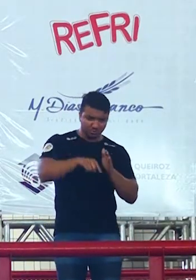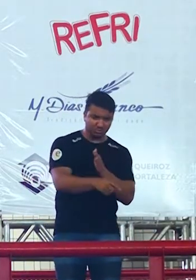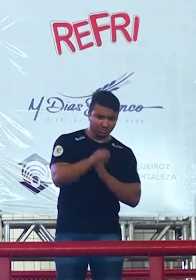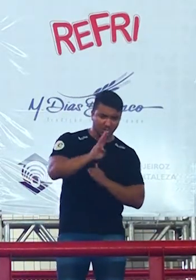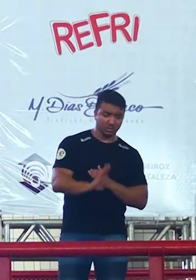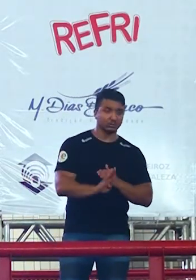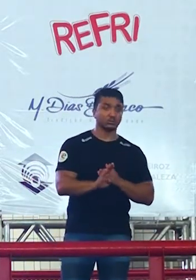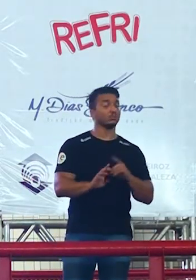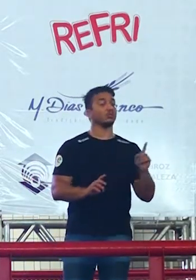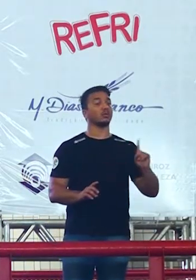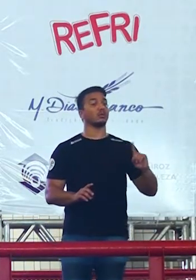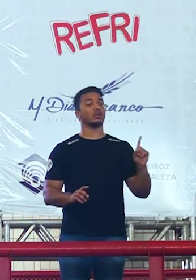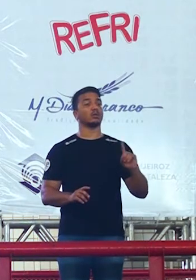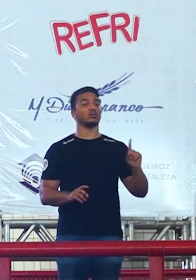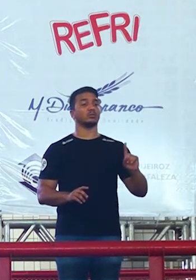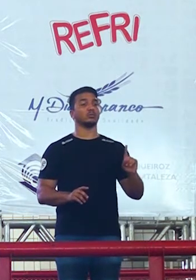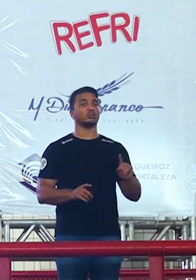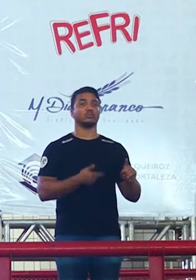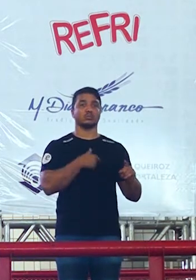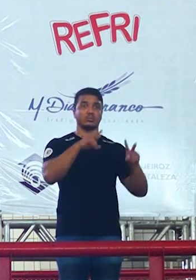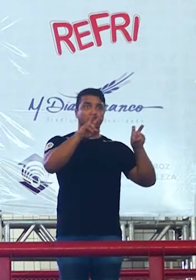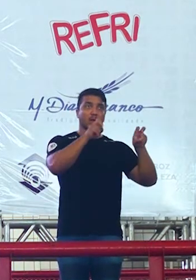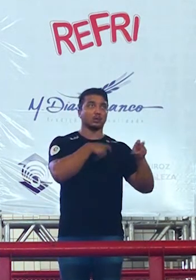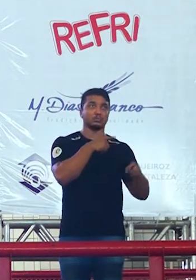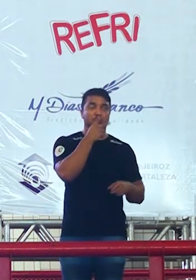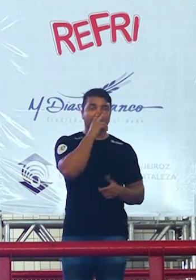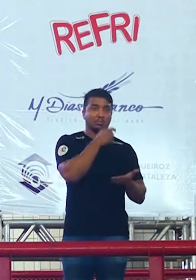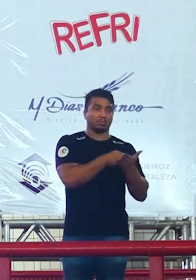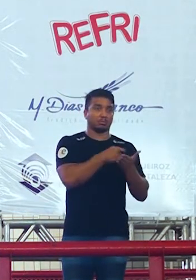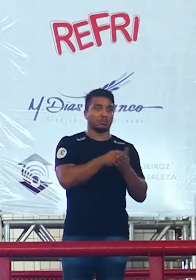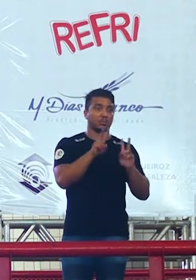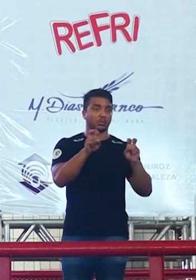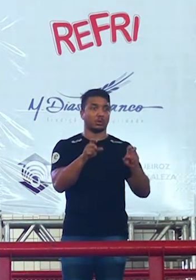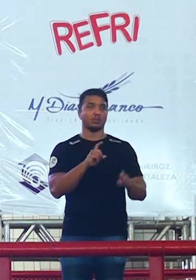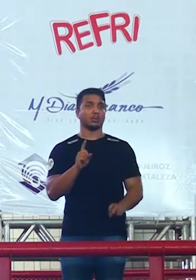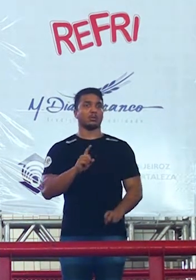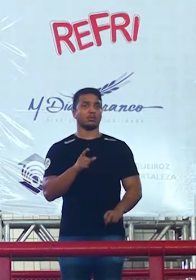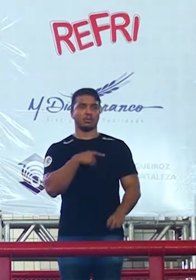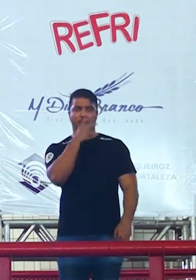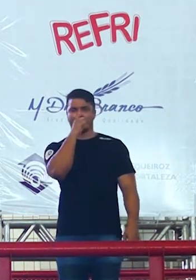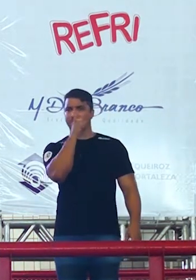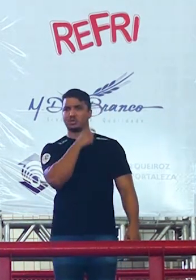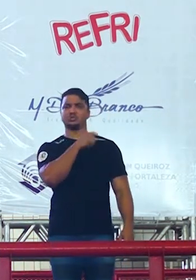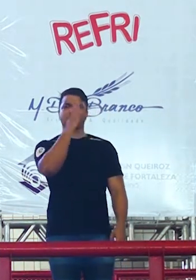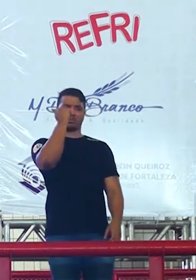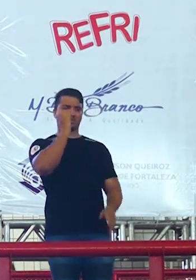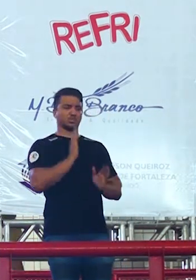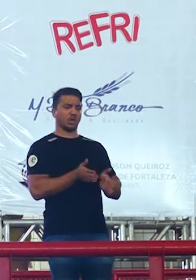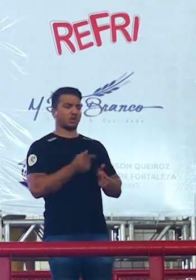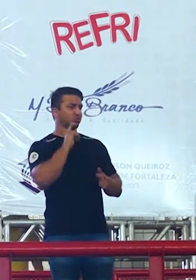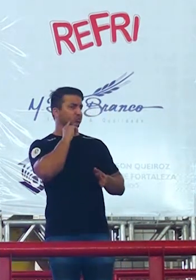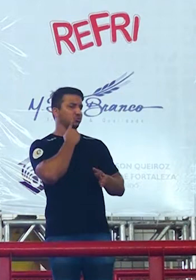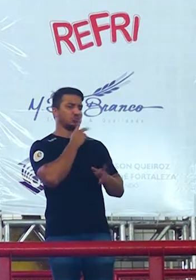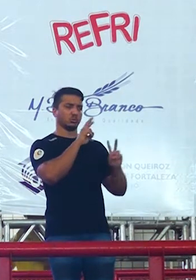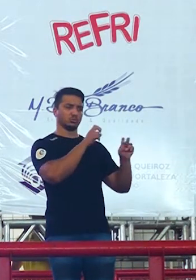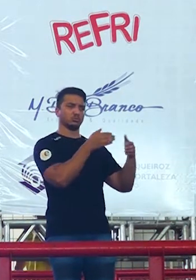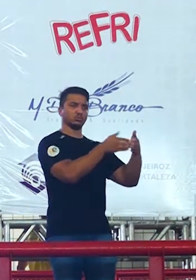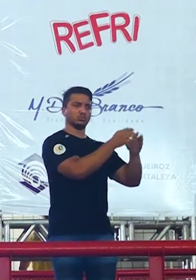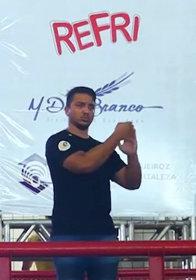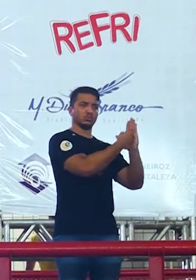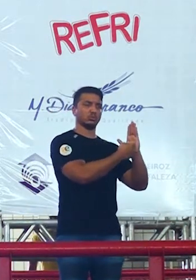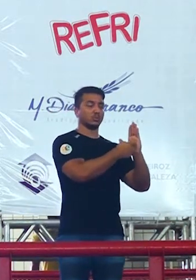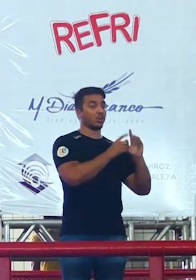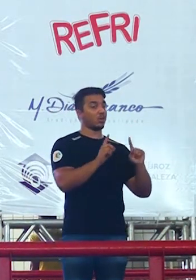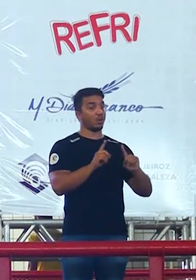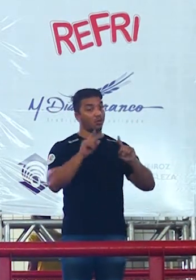não eu não cobrei esse tema como muitos professores não cobraram ruim é o cara mentir dizer que cobrou mas eu cobrei a discussão de que